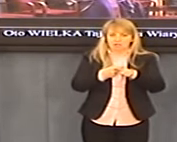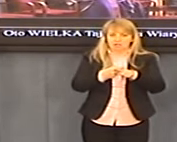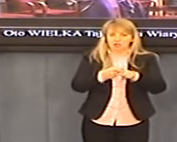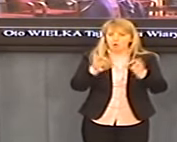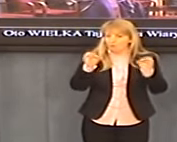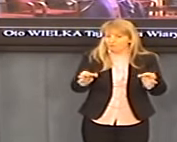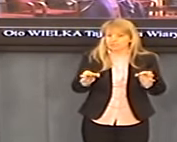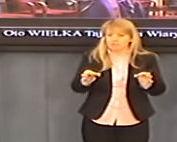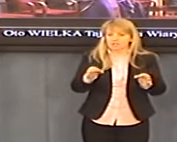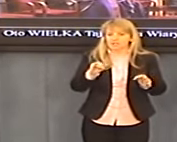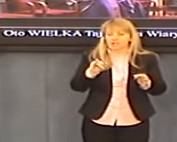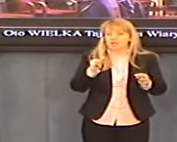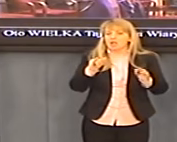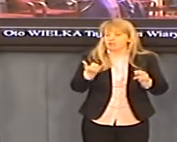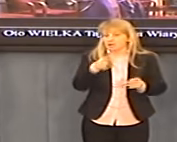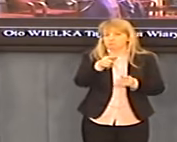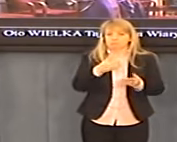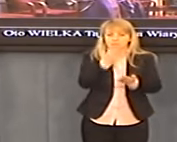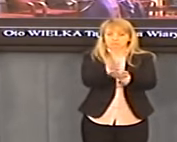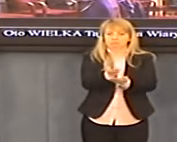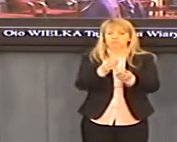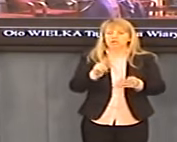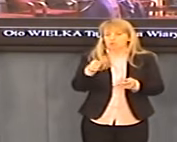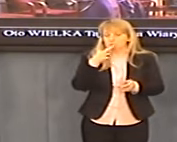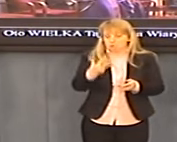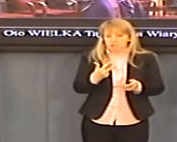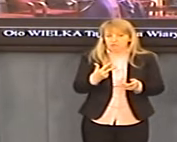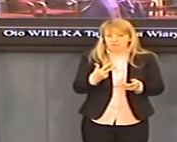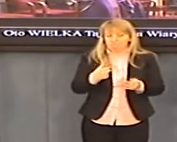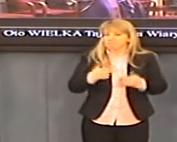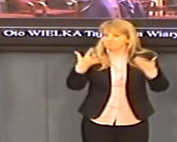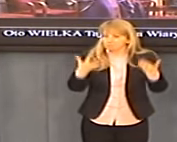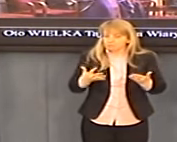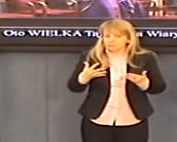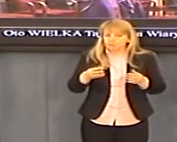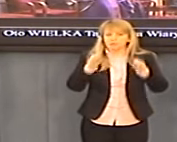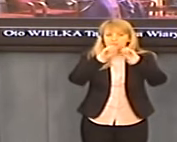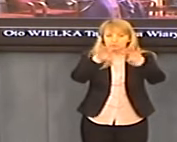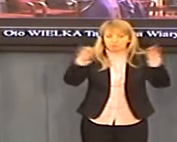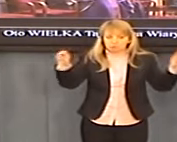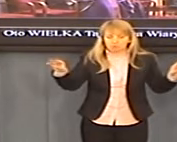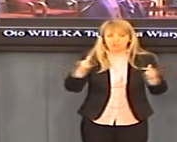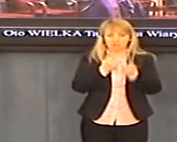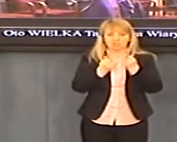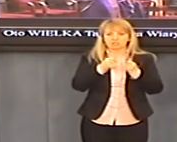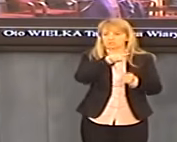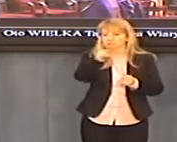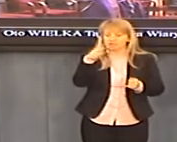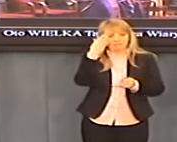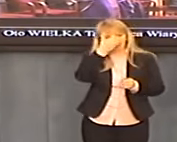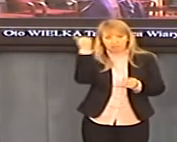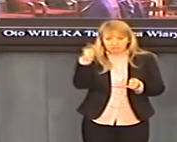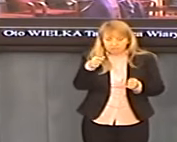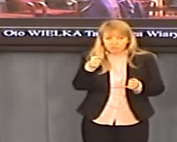bezpardonowo deklarowanego. Chcę Państwa poinformować, jeśli Państwo nie wiecie, że tylko Donald